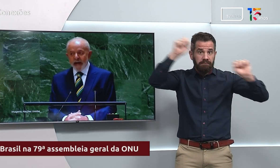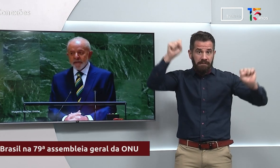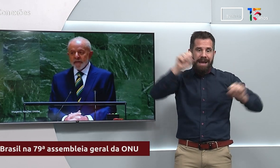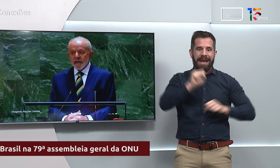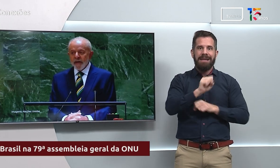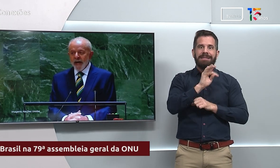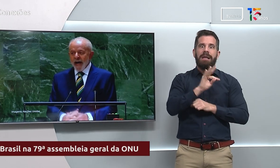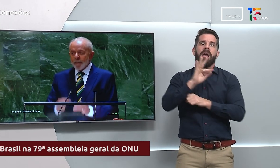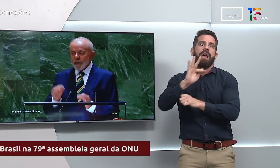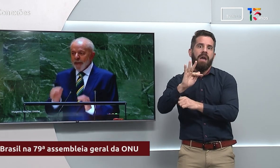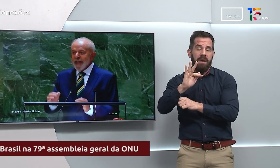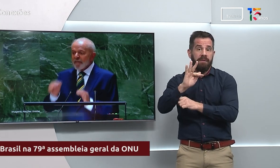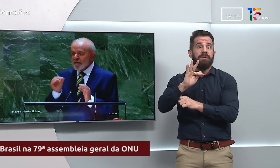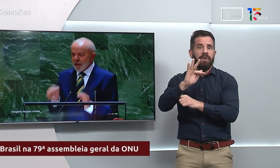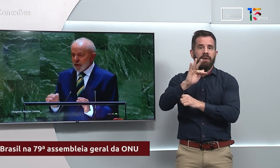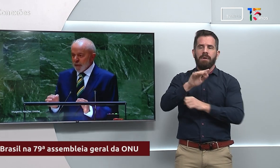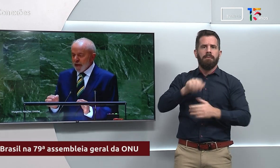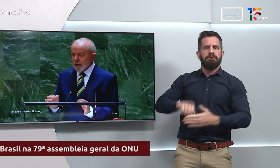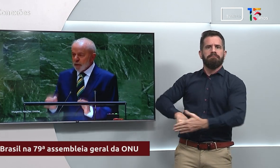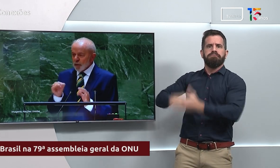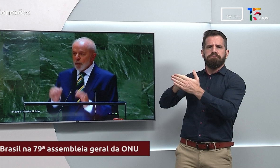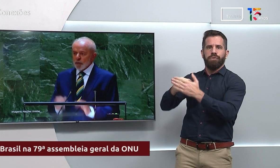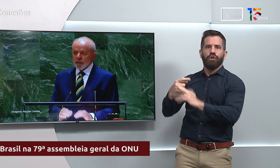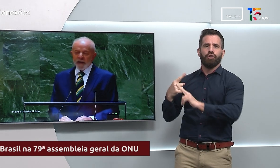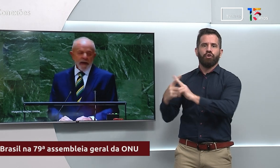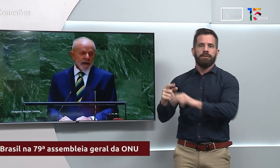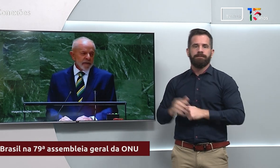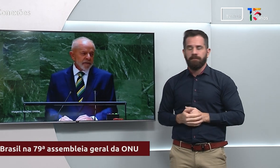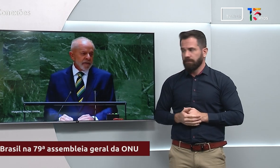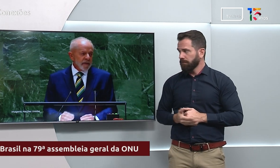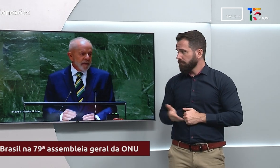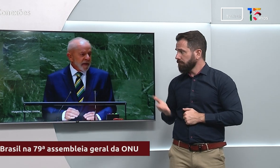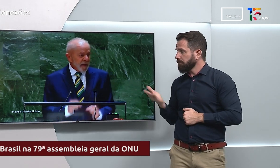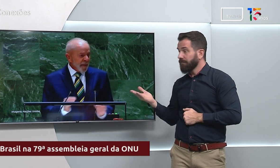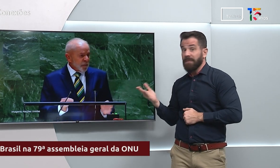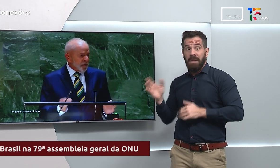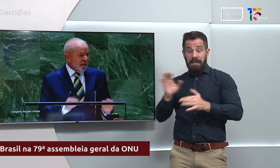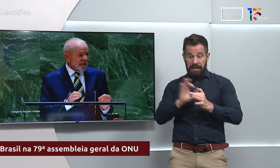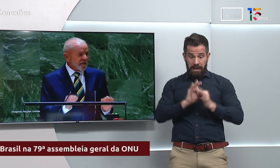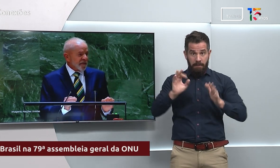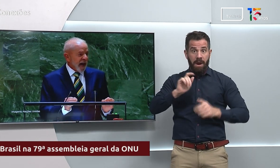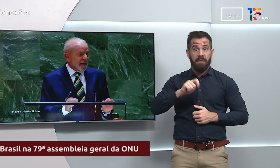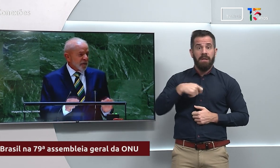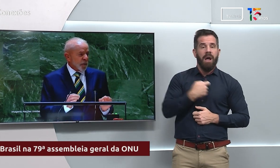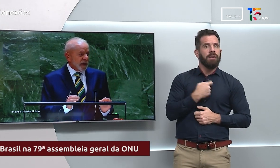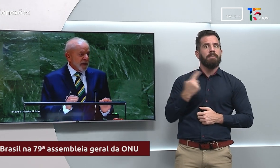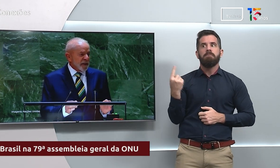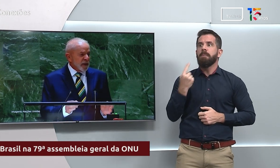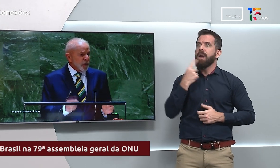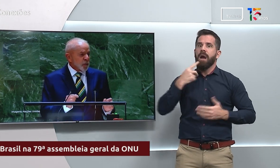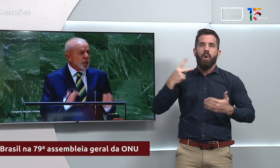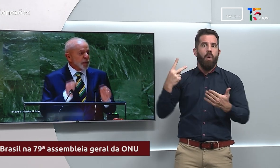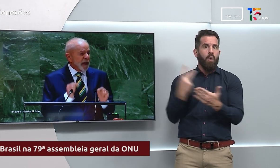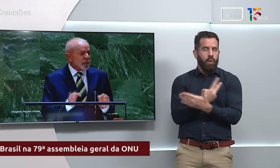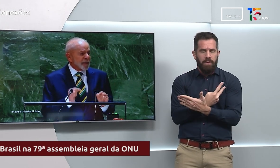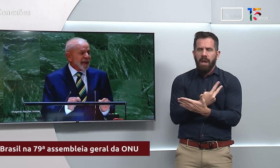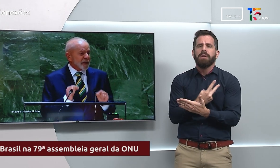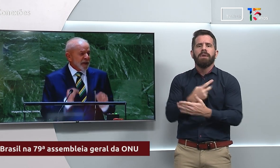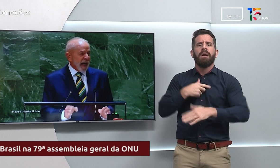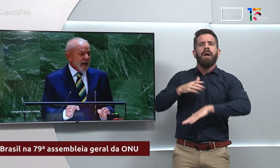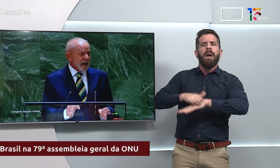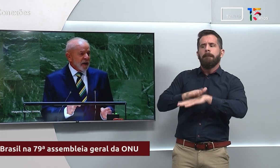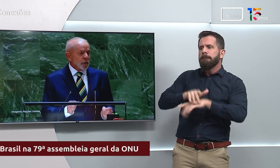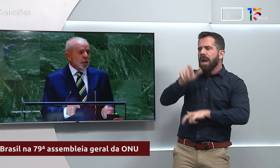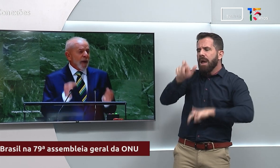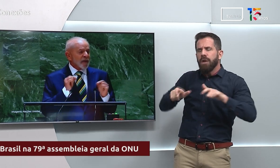liberdade é a primeira vítima de um mundo sem regras. Elementos essenciais da soberania incluem o direito de